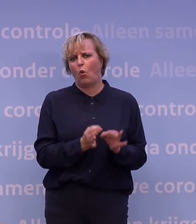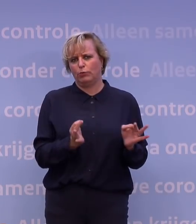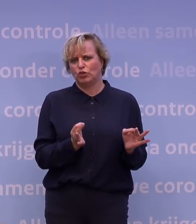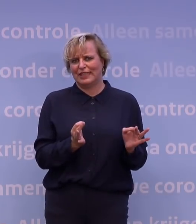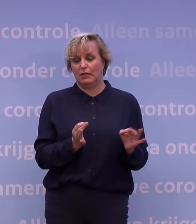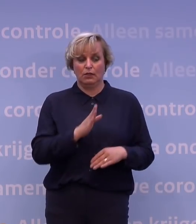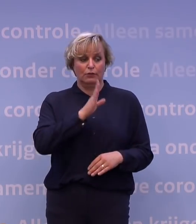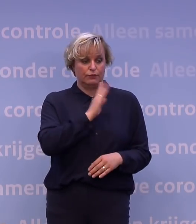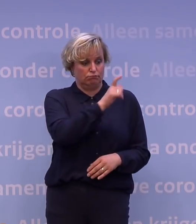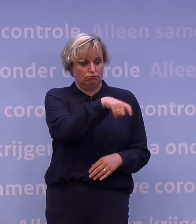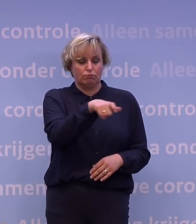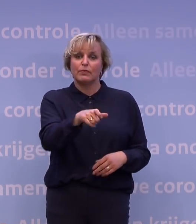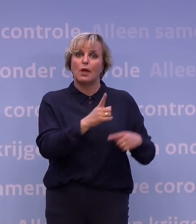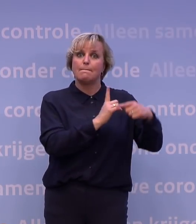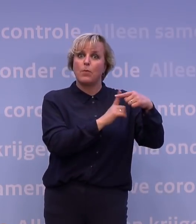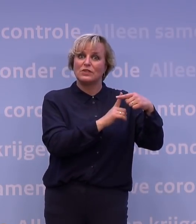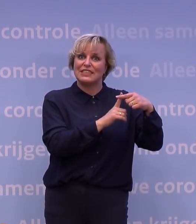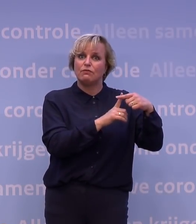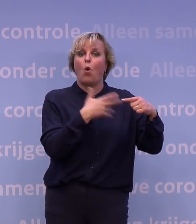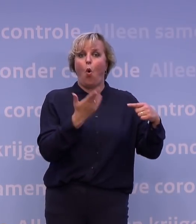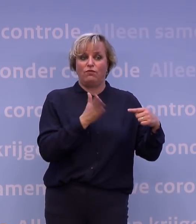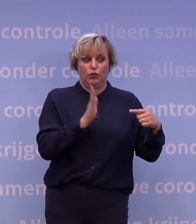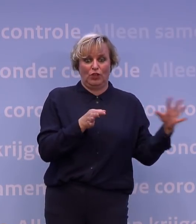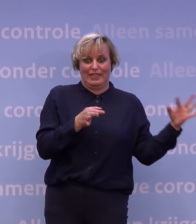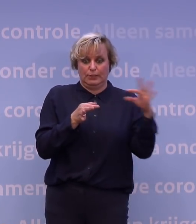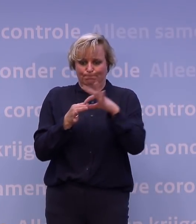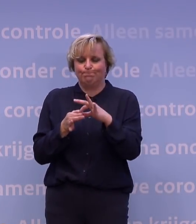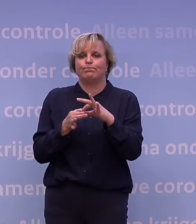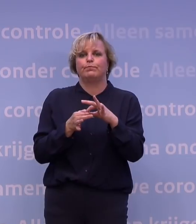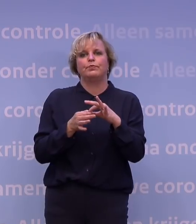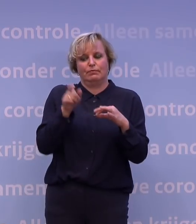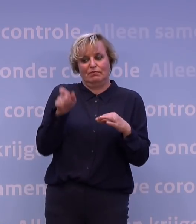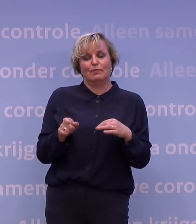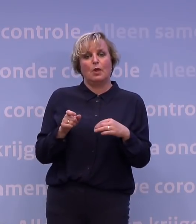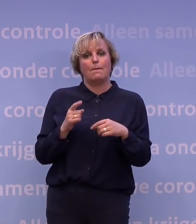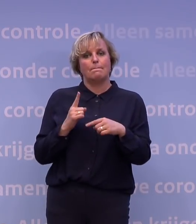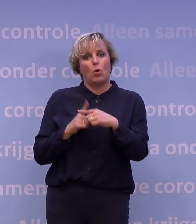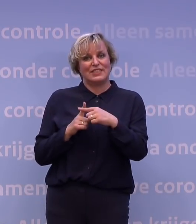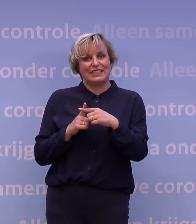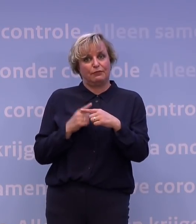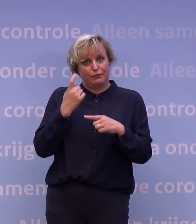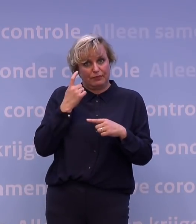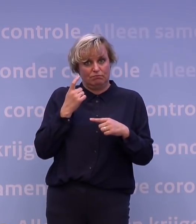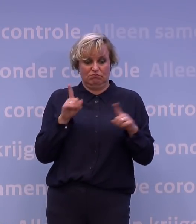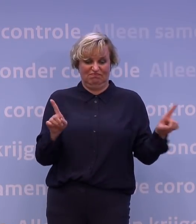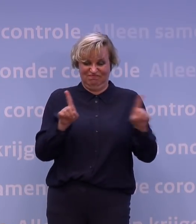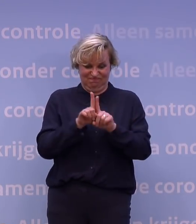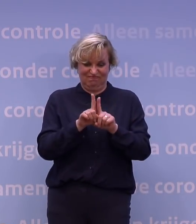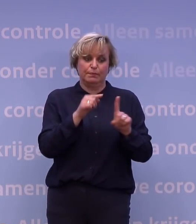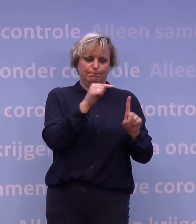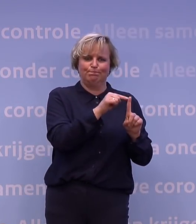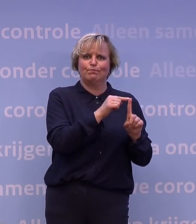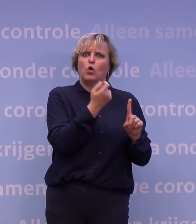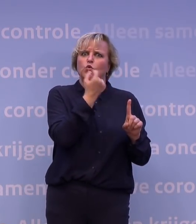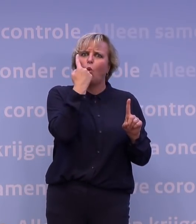positief besmet zijn of evident in contact zijn geweest met iemand die positief besmet is, die evident willens en wetens heel bewust, doelbewust